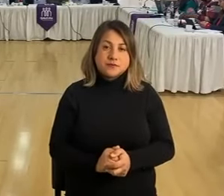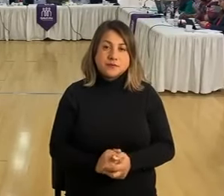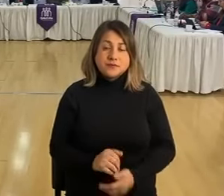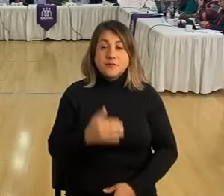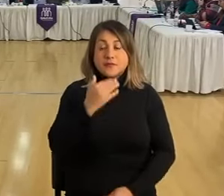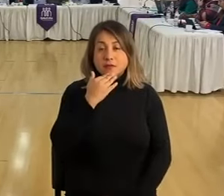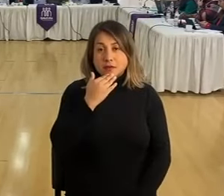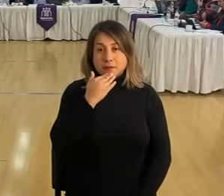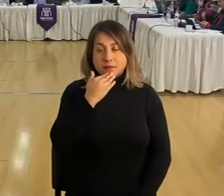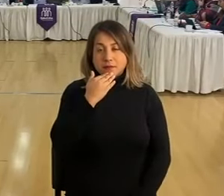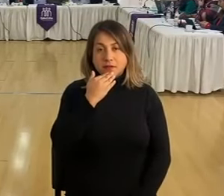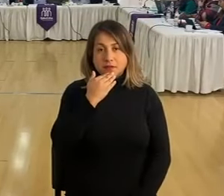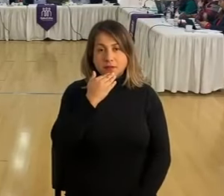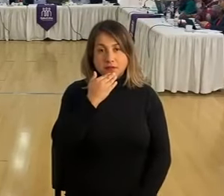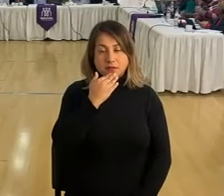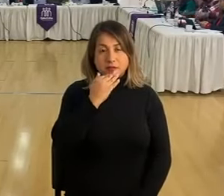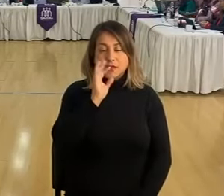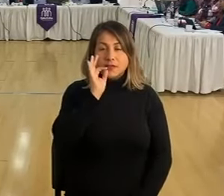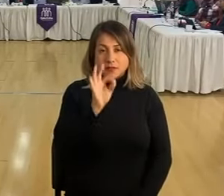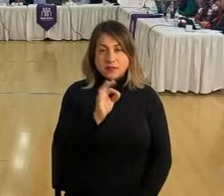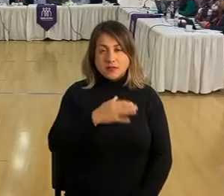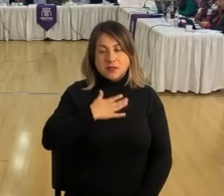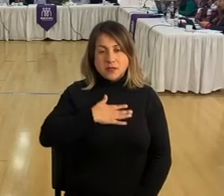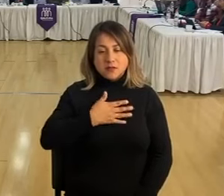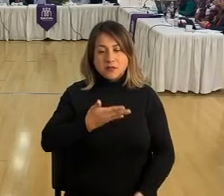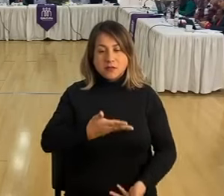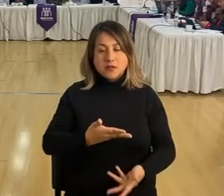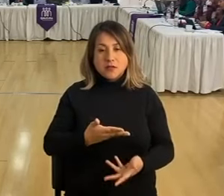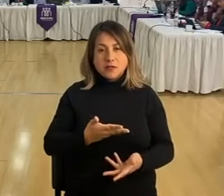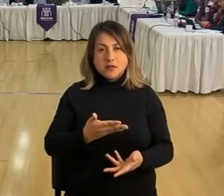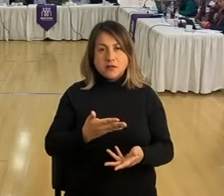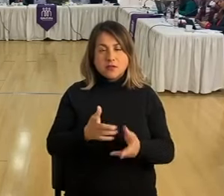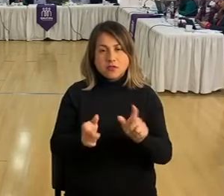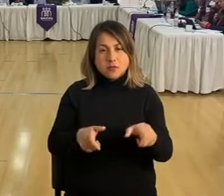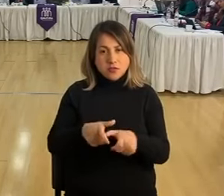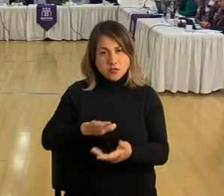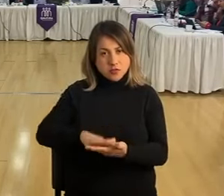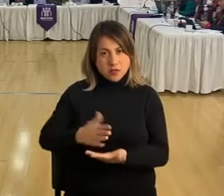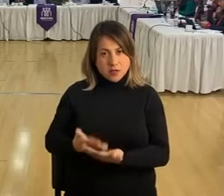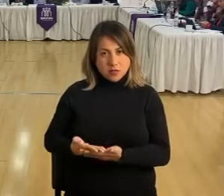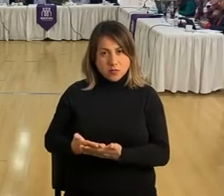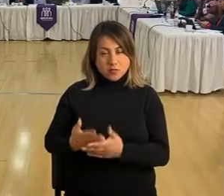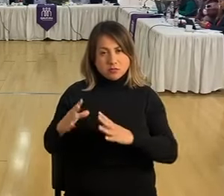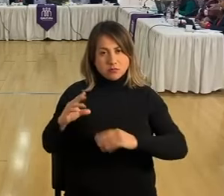Por otro lado, también quería mencionar algo que lo vimos en la Comisión de Salud.